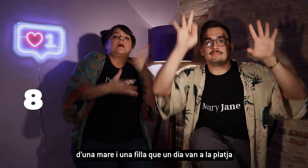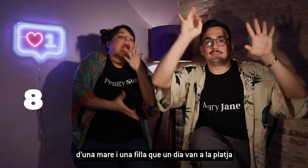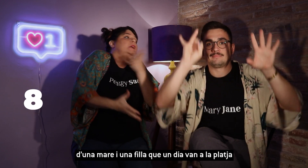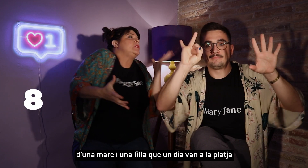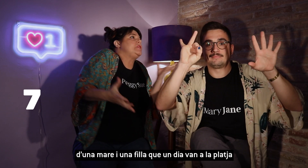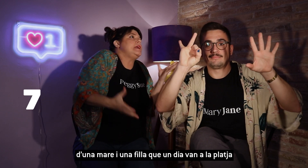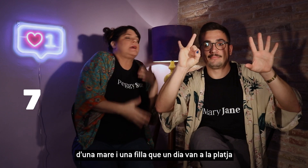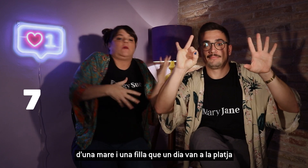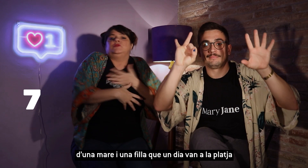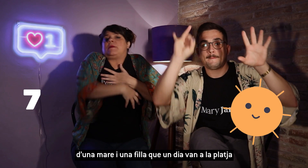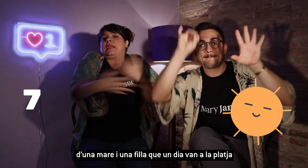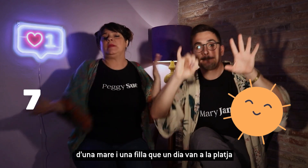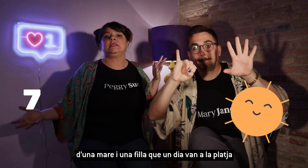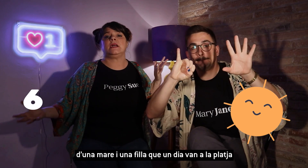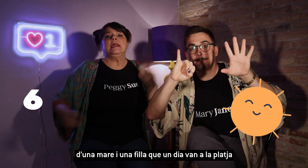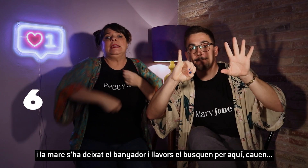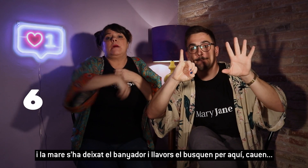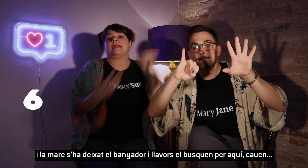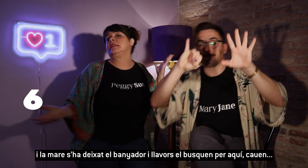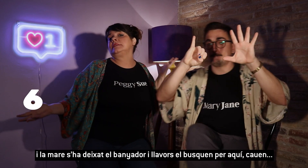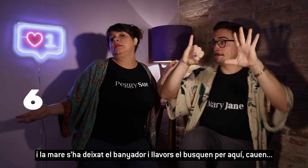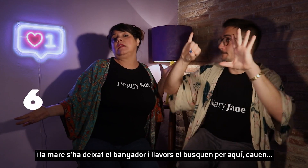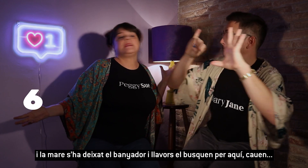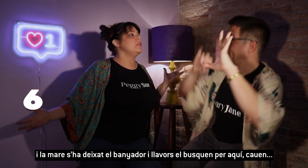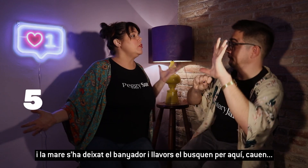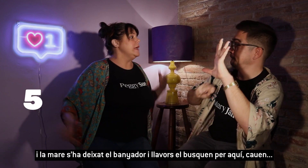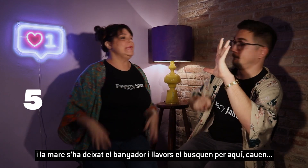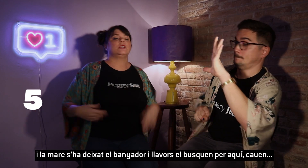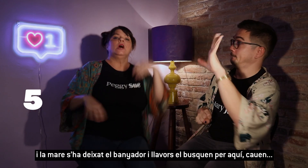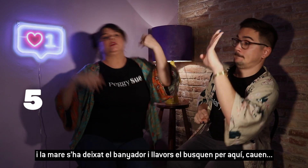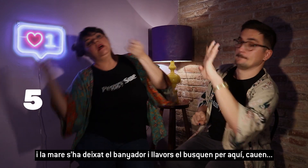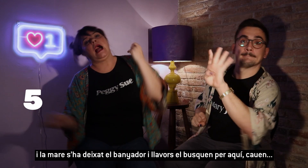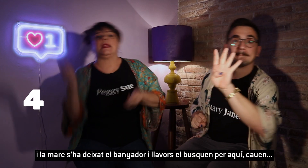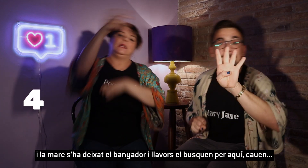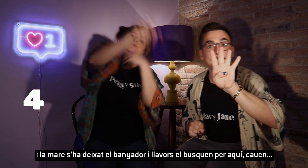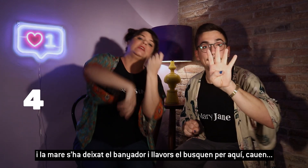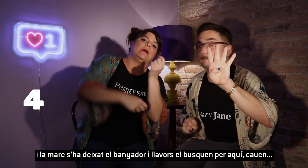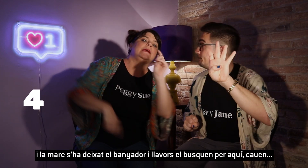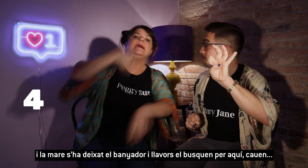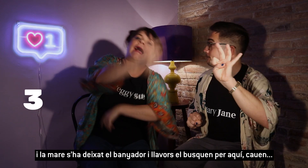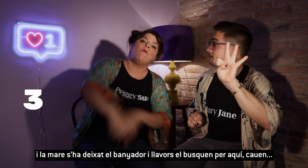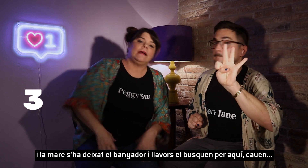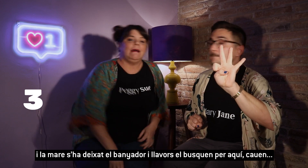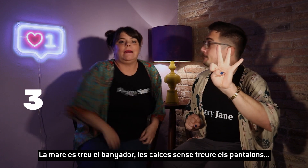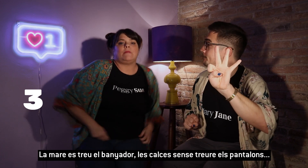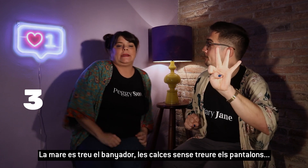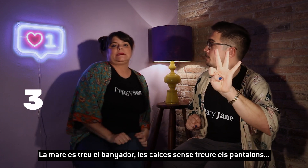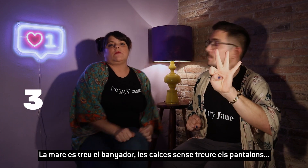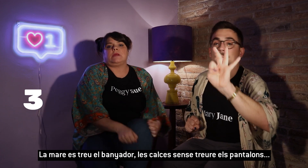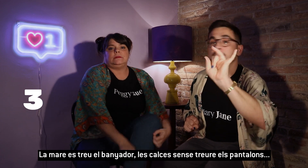mare i una filla que un dia van a la platja i la mare s'ha quedat al banyador i llavors ara el busquen per aquí, cauen, la mare es treu el